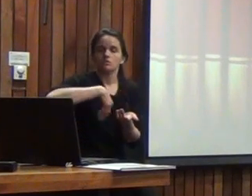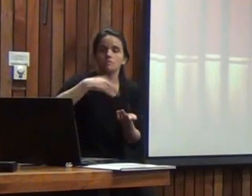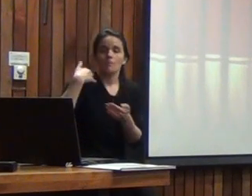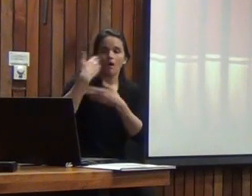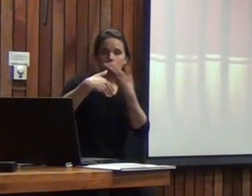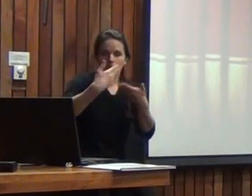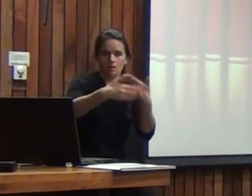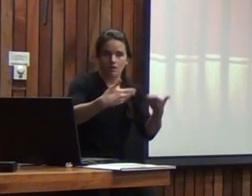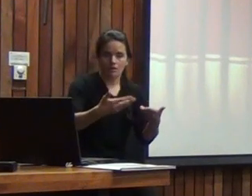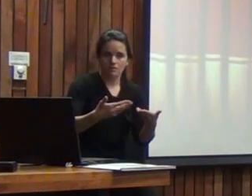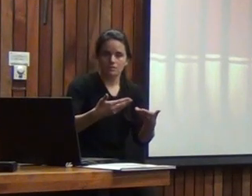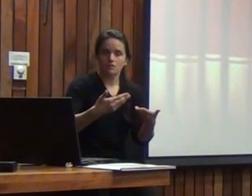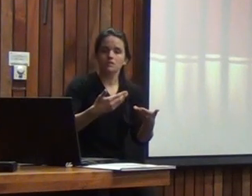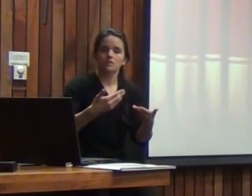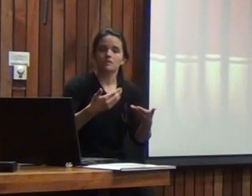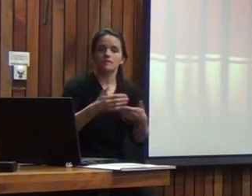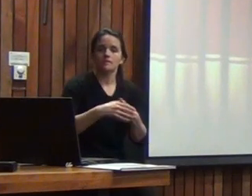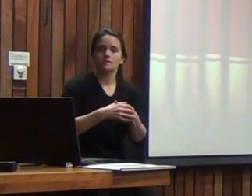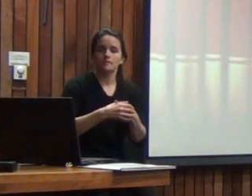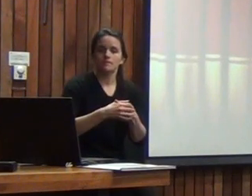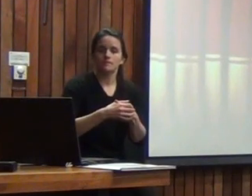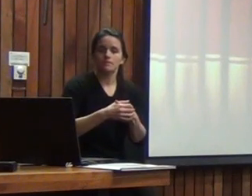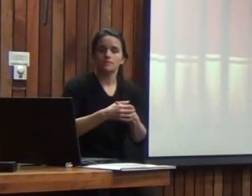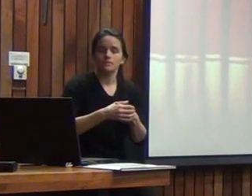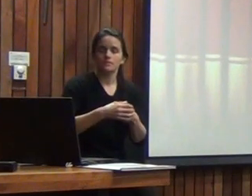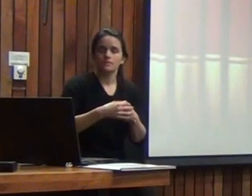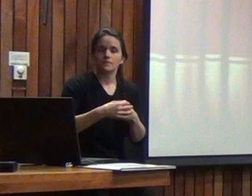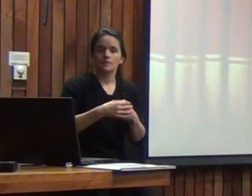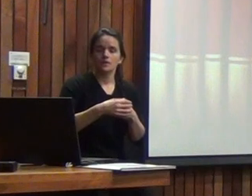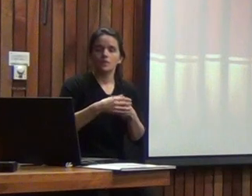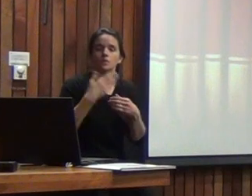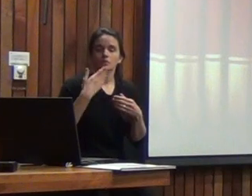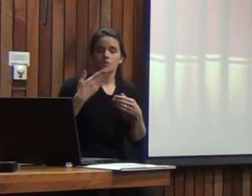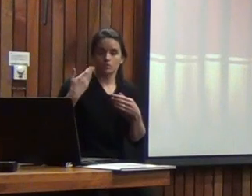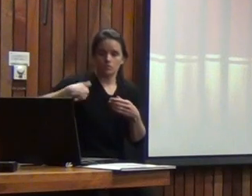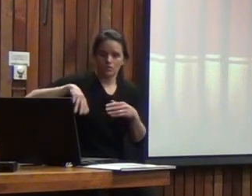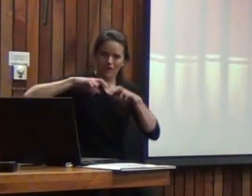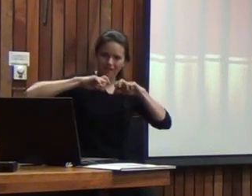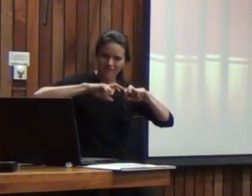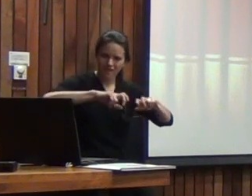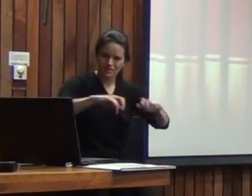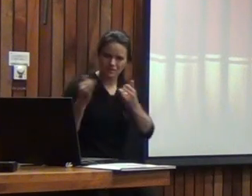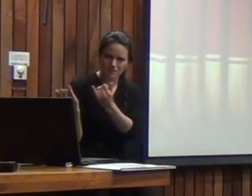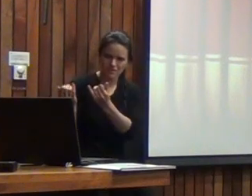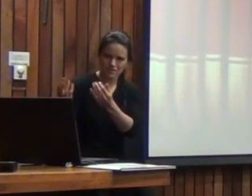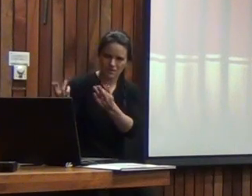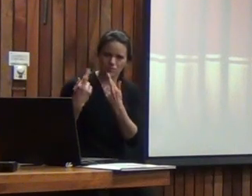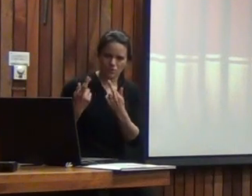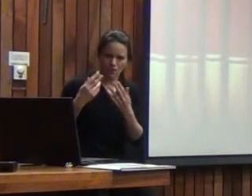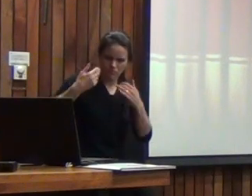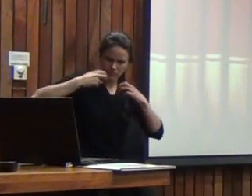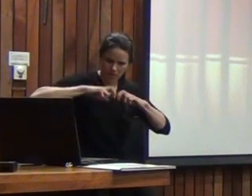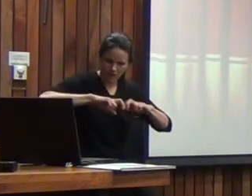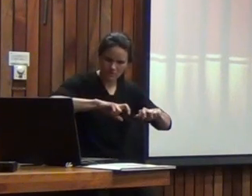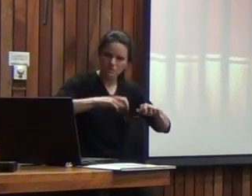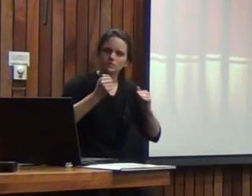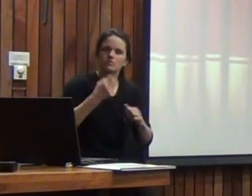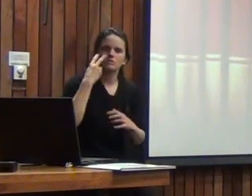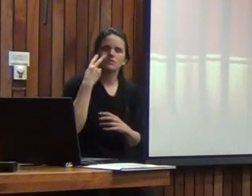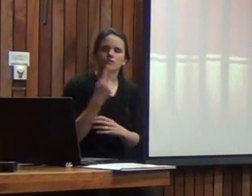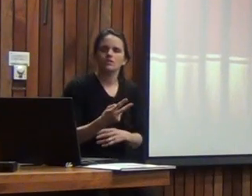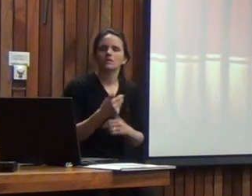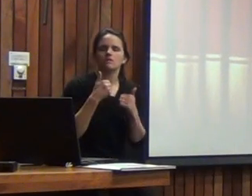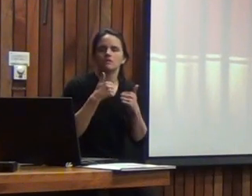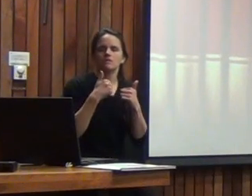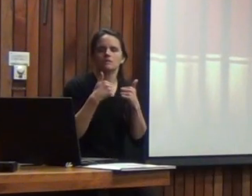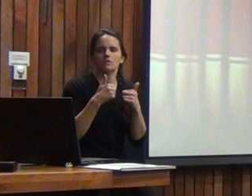haber más adelante cuando saquemos de las investigaciones que estamos realizando uno va a poder obtener va a poder ver bien cómo